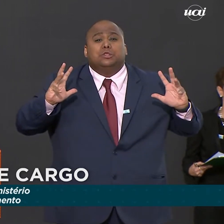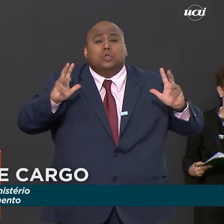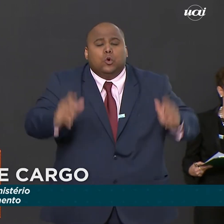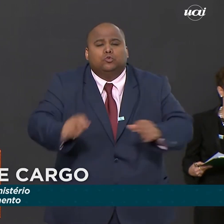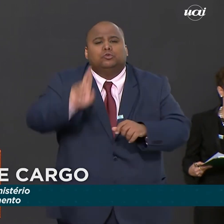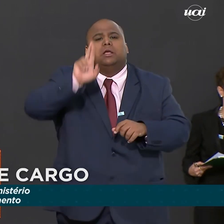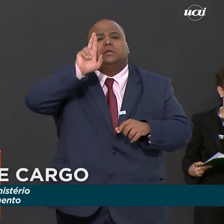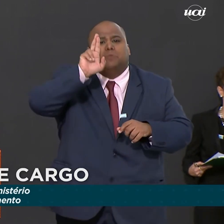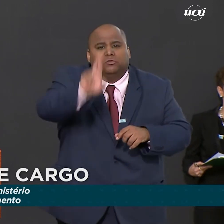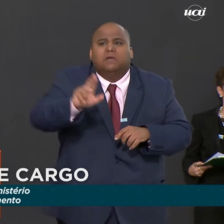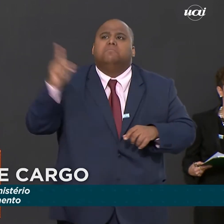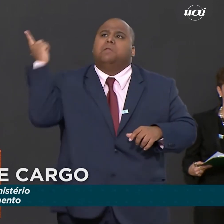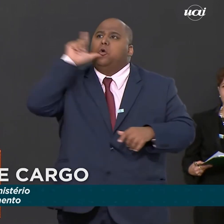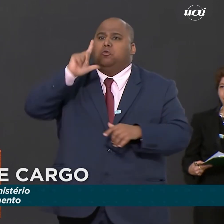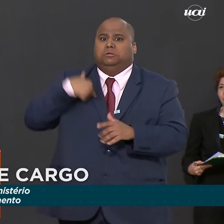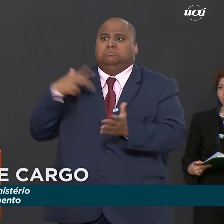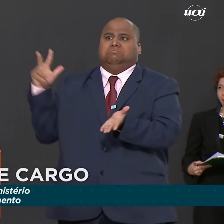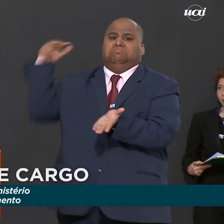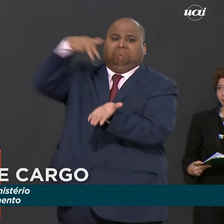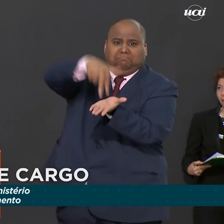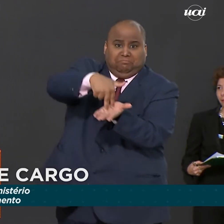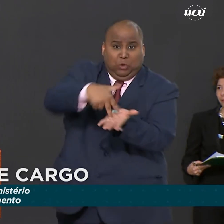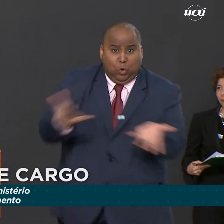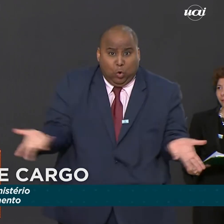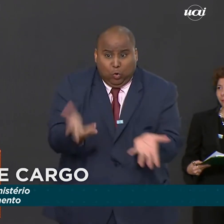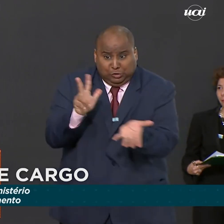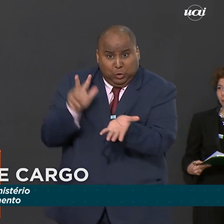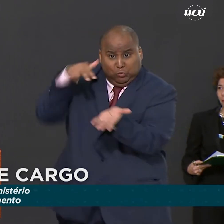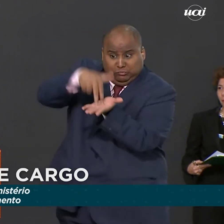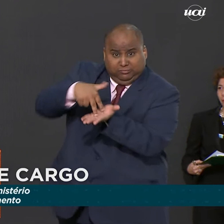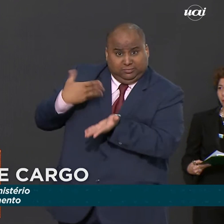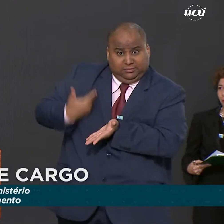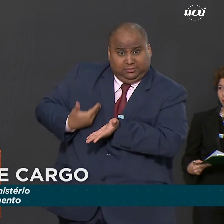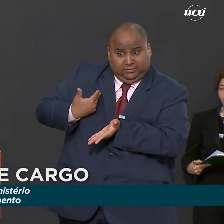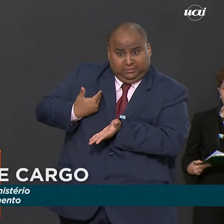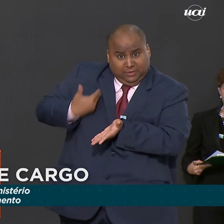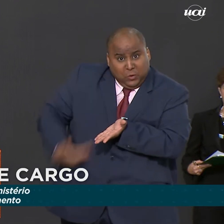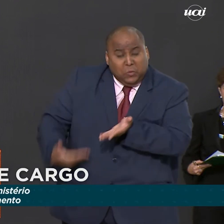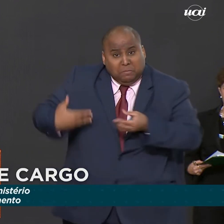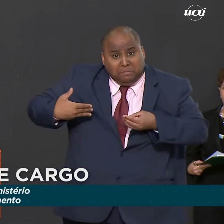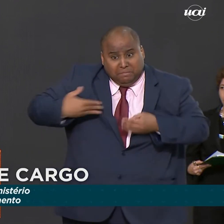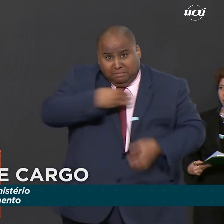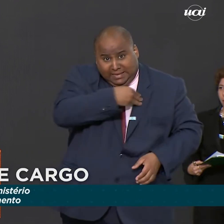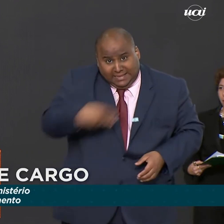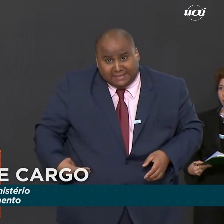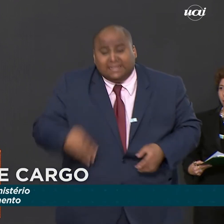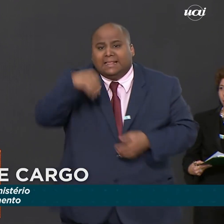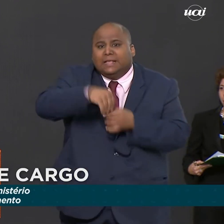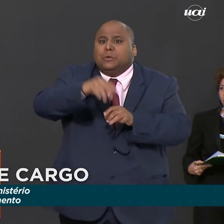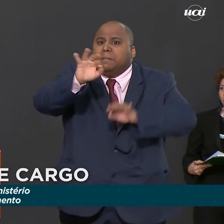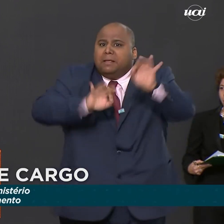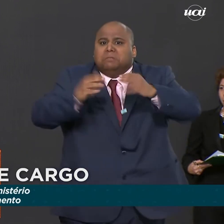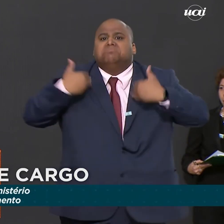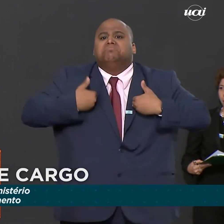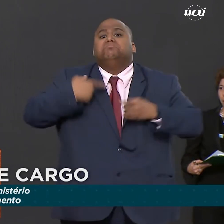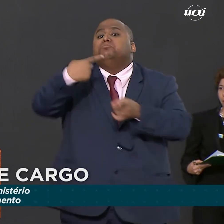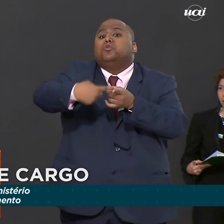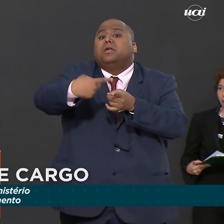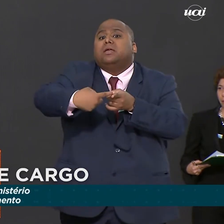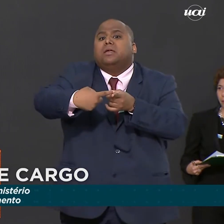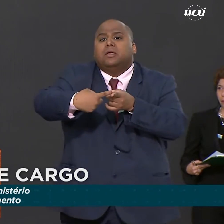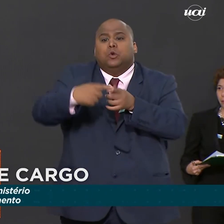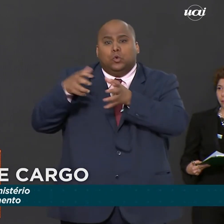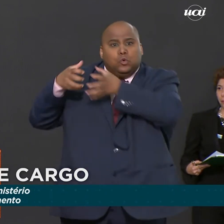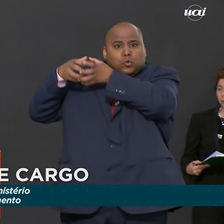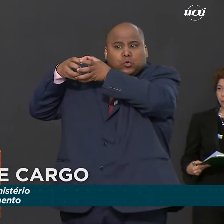responsáveis para eu chegar até aqui. Se hoje eu sou ministra do Planejamento e Orçamento, é porque eu tive um